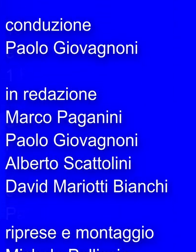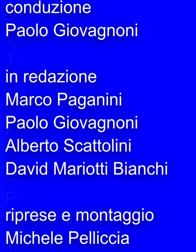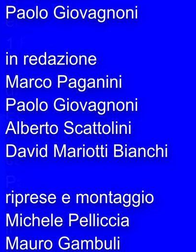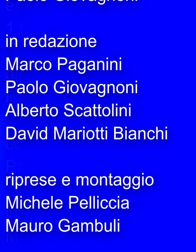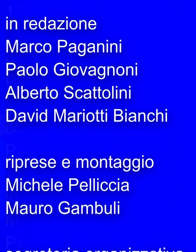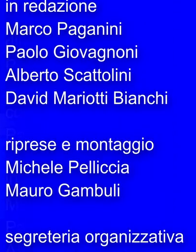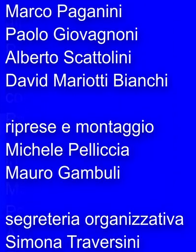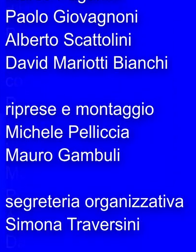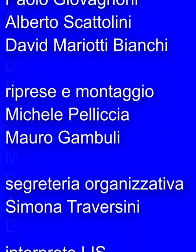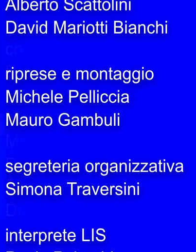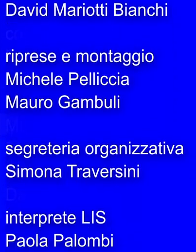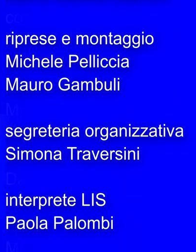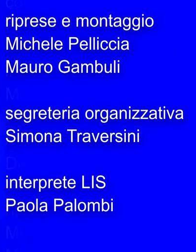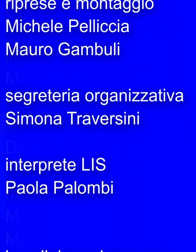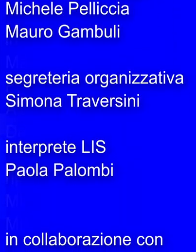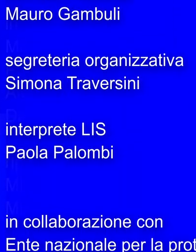Grazie per la